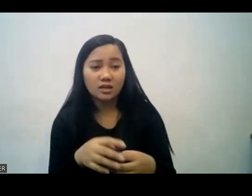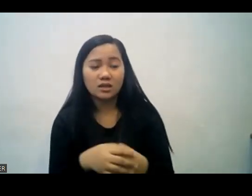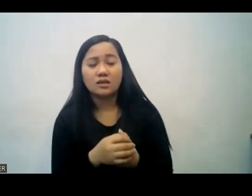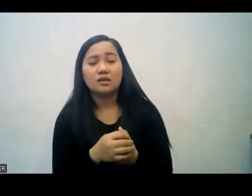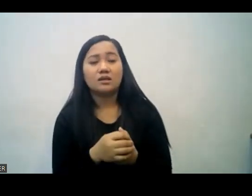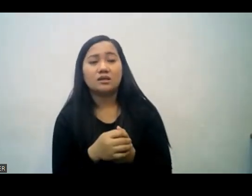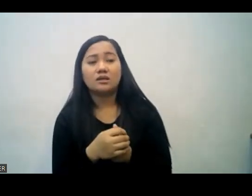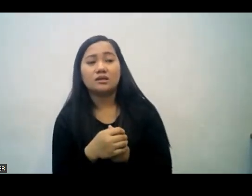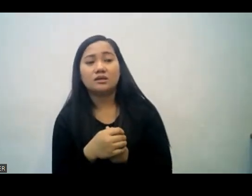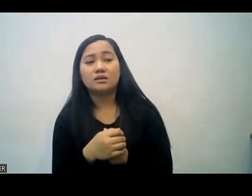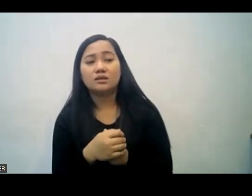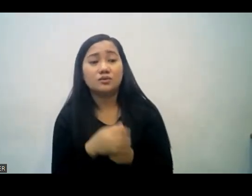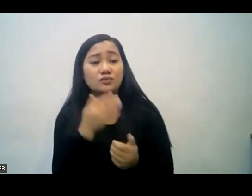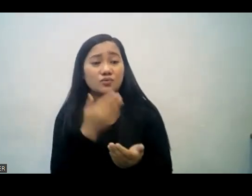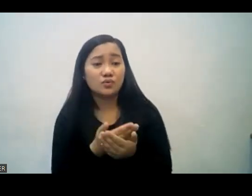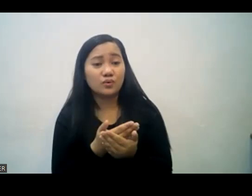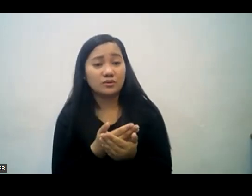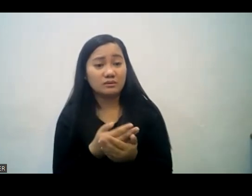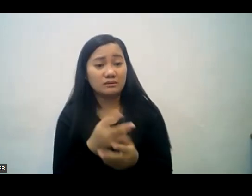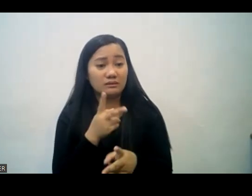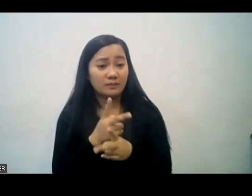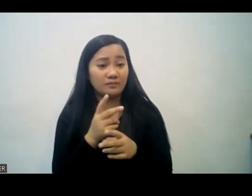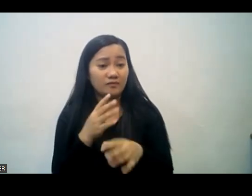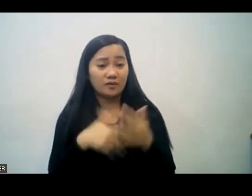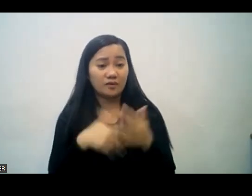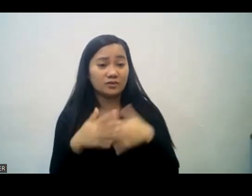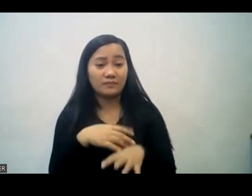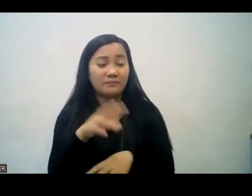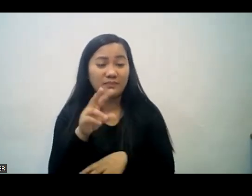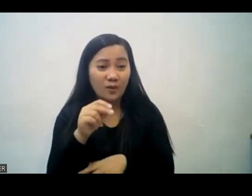kaya yun po ay paraan para sirain yung fellowship